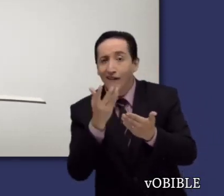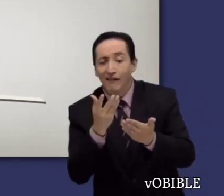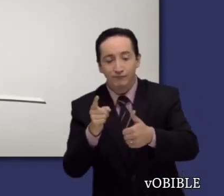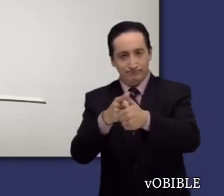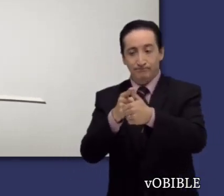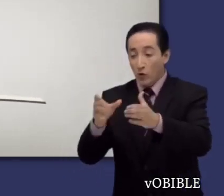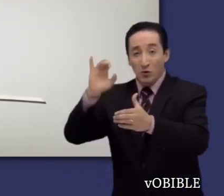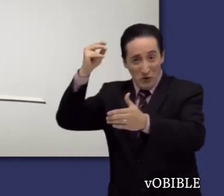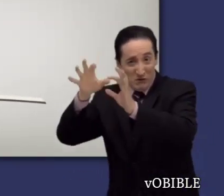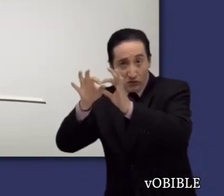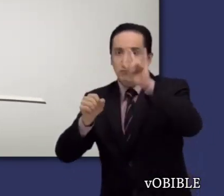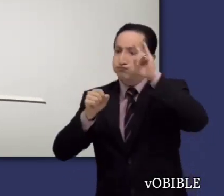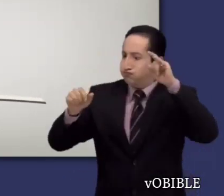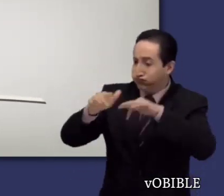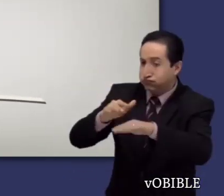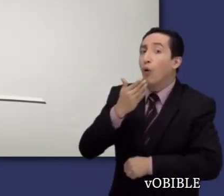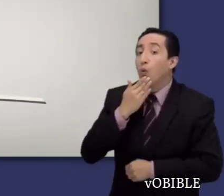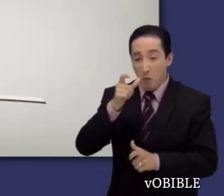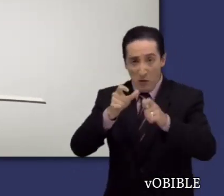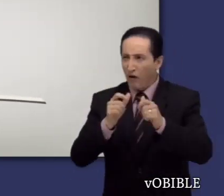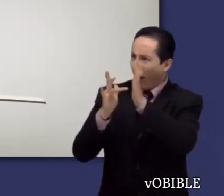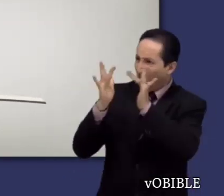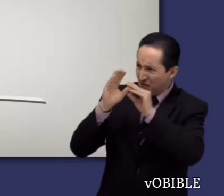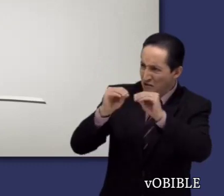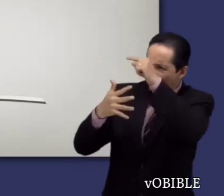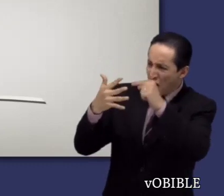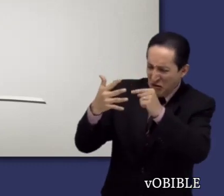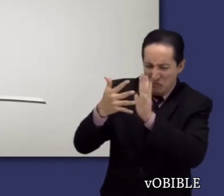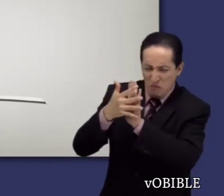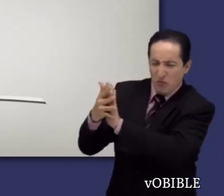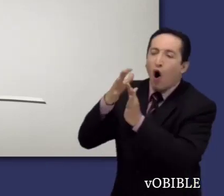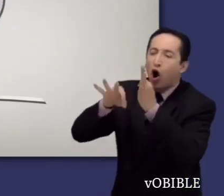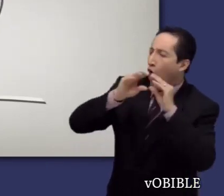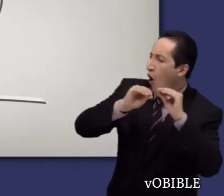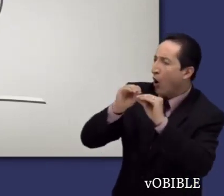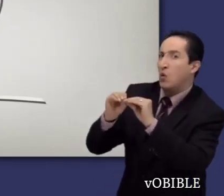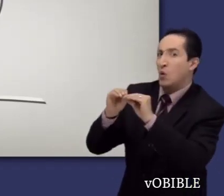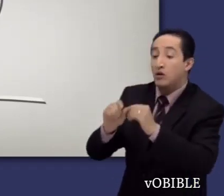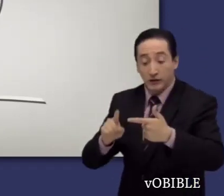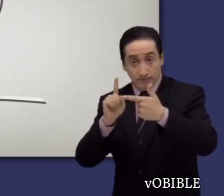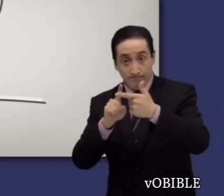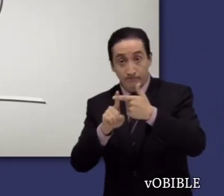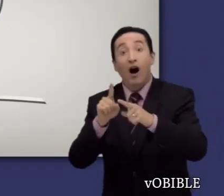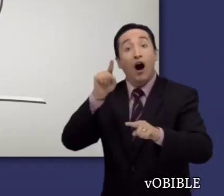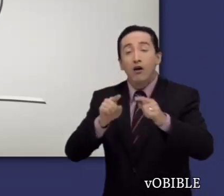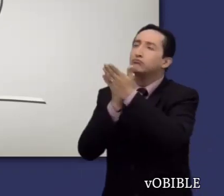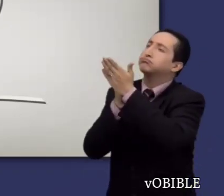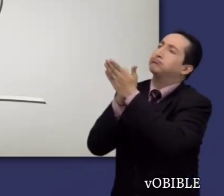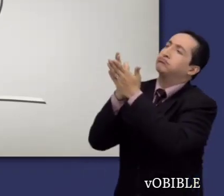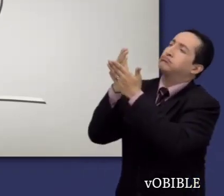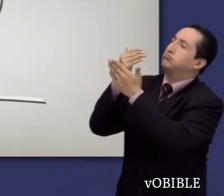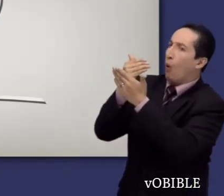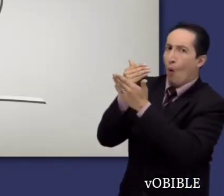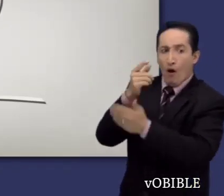Satanás utiliza a hombres orgullosos y malvados para corromper las enseñanzas puras de Cristo. En que aunque debemos evitar la